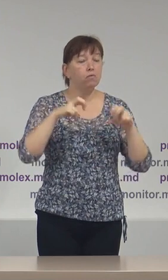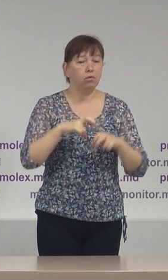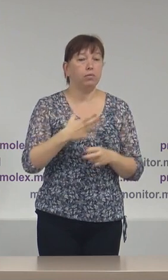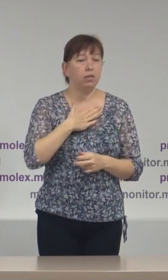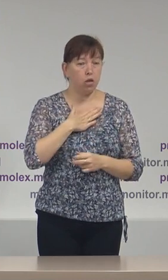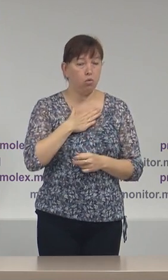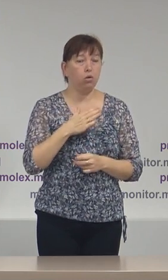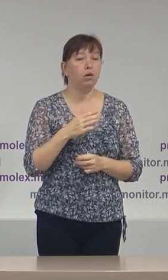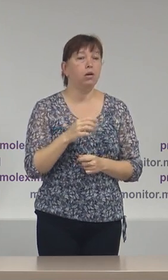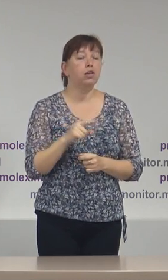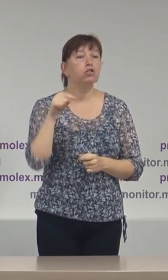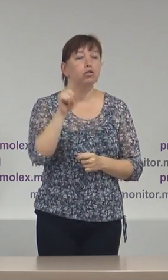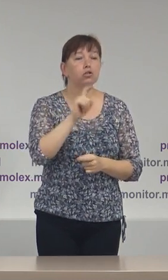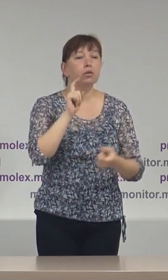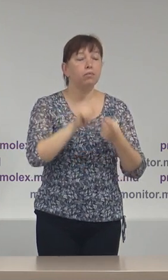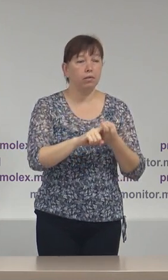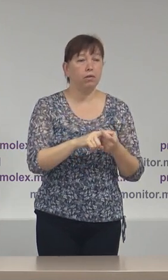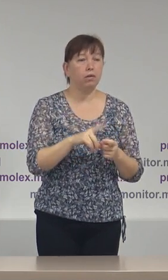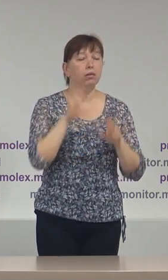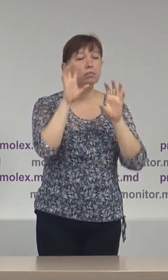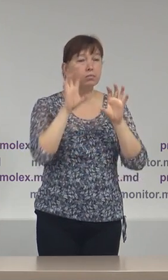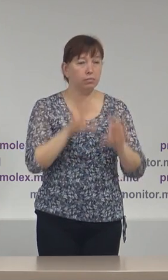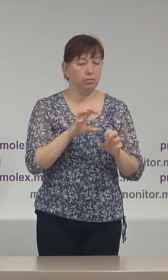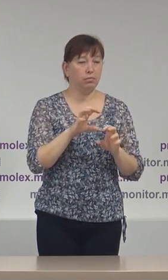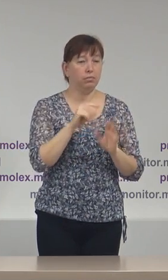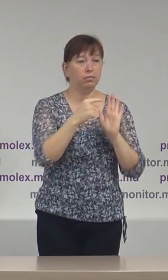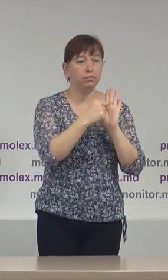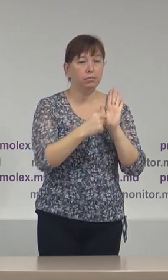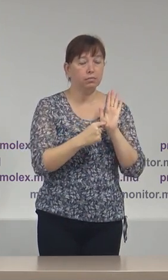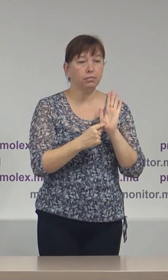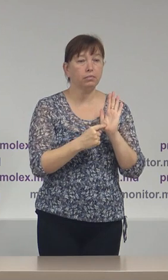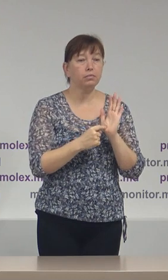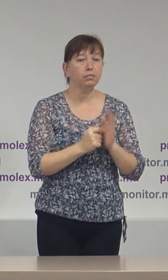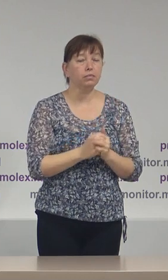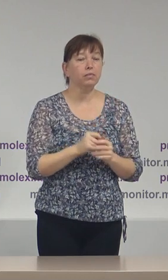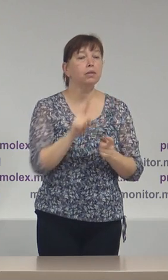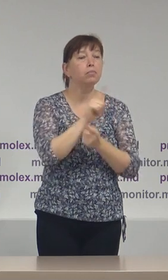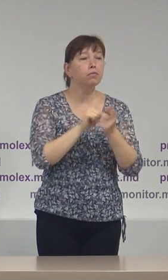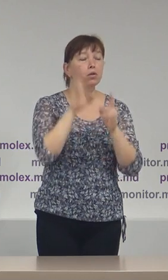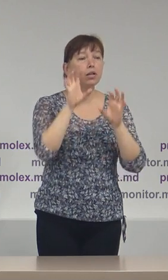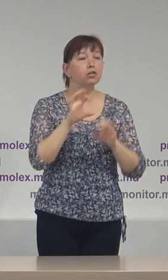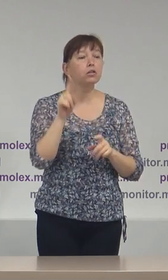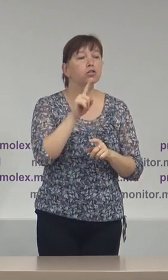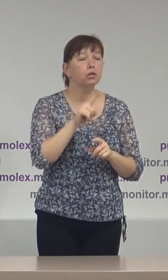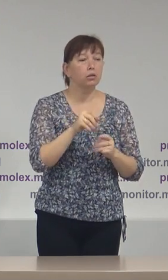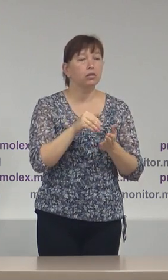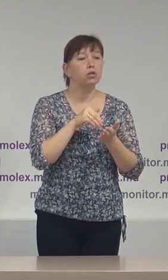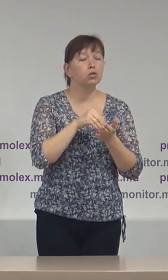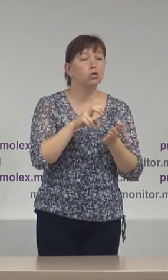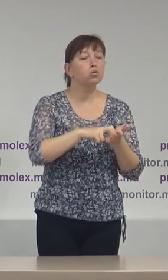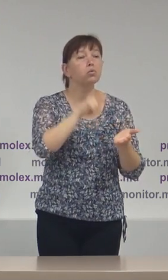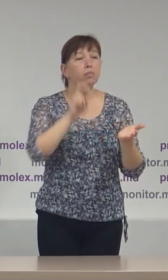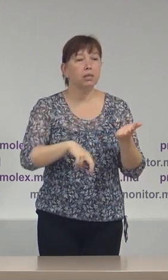noi în ceea ce privește prevederele cadrului legal ține de imperfecțiunea legislației în ceea privește suspendarea din